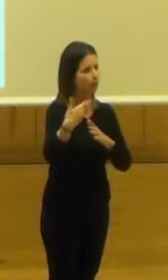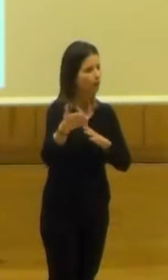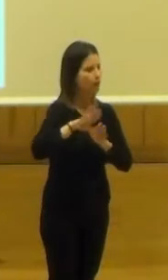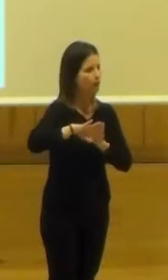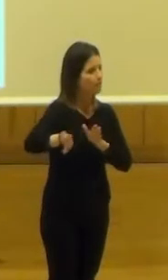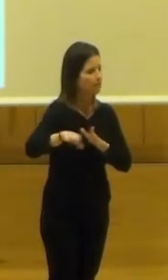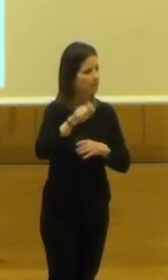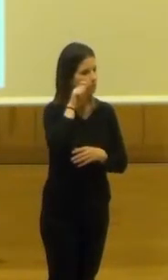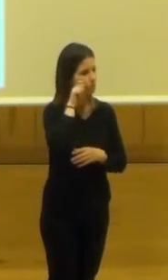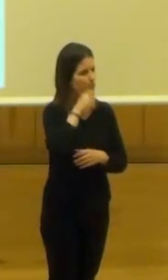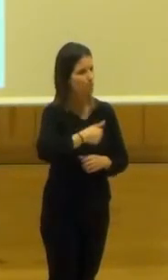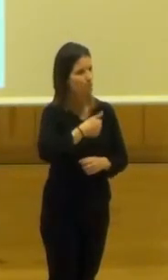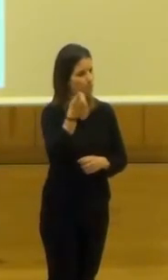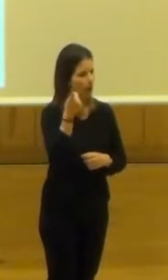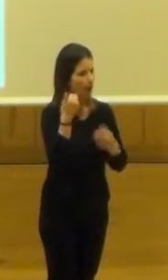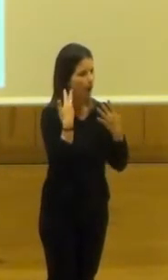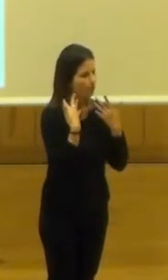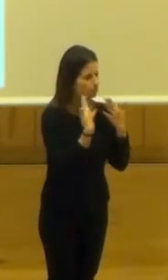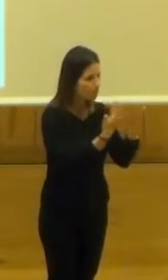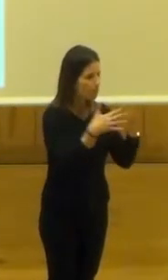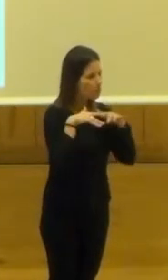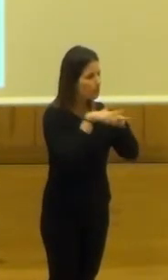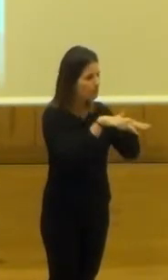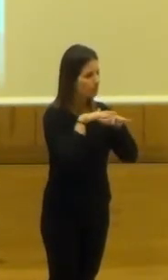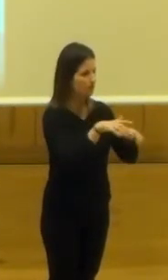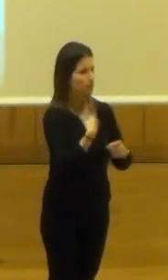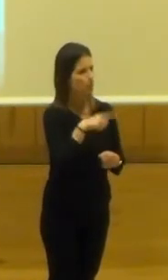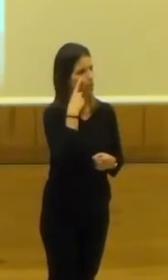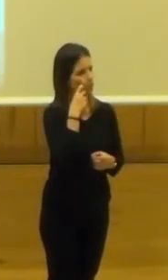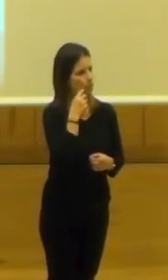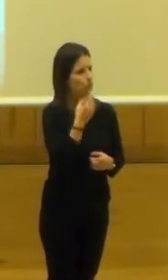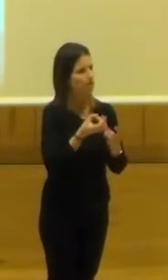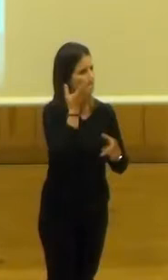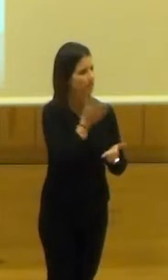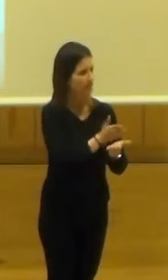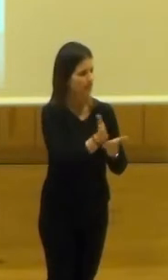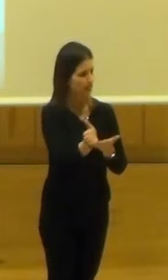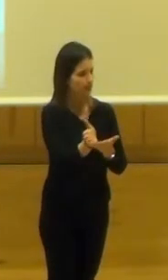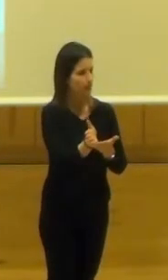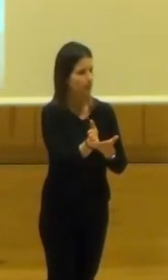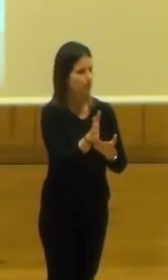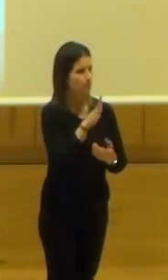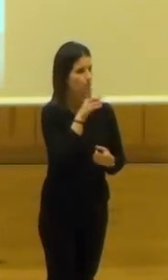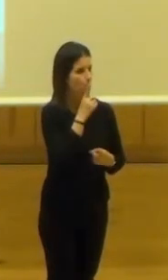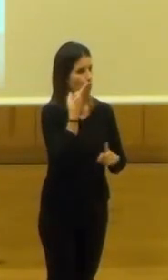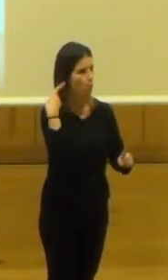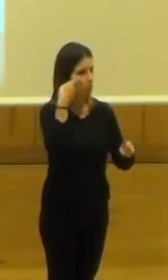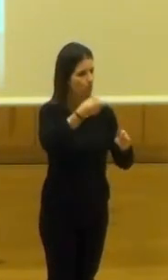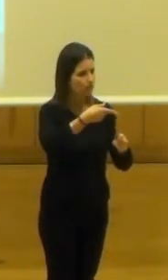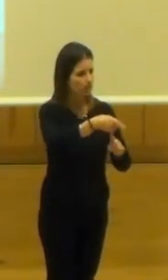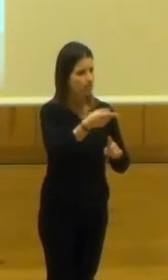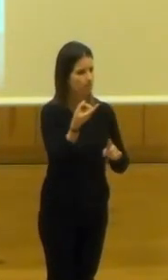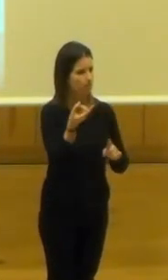masivo o al que estamos acostumbrados. Son iniciativas alternativas. Sí, precisamente uno de los objetivos de estas